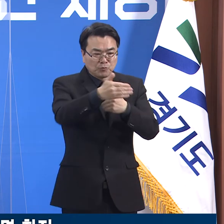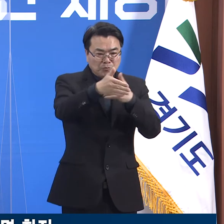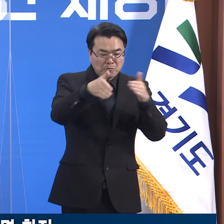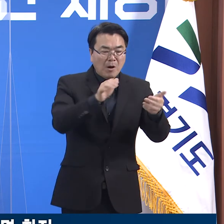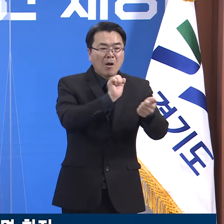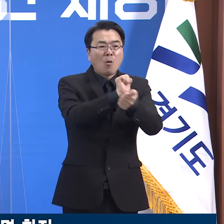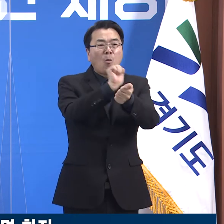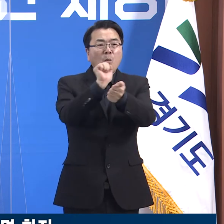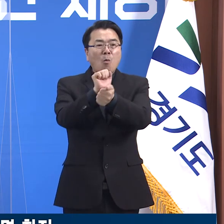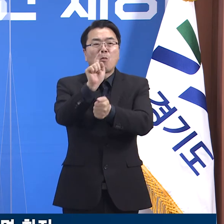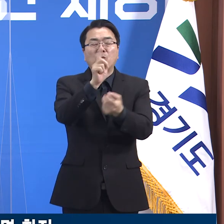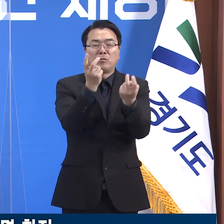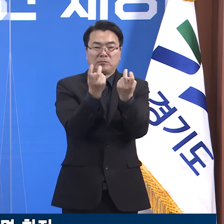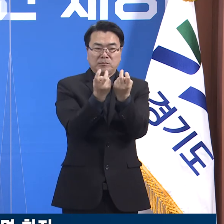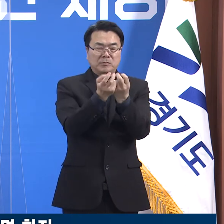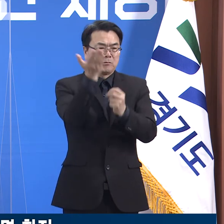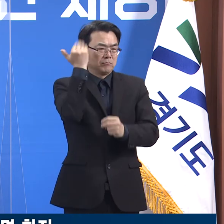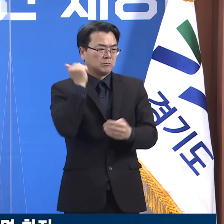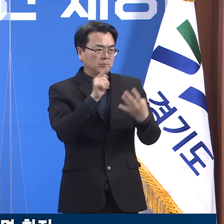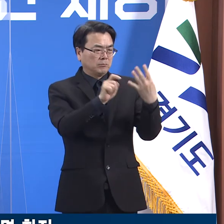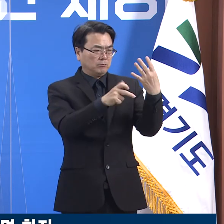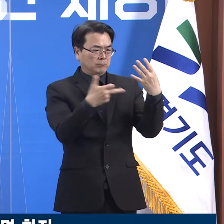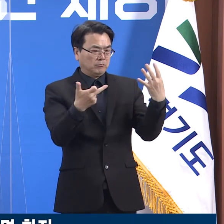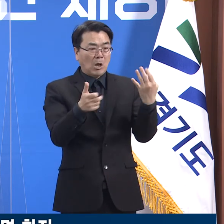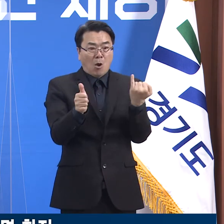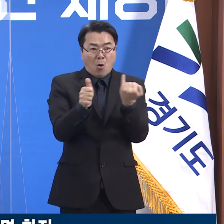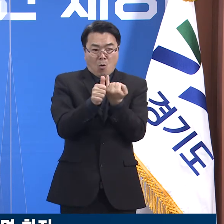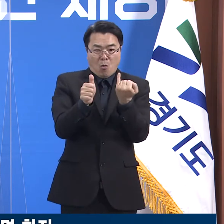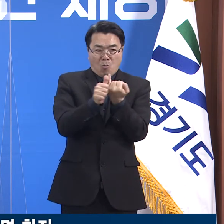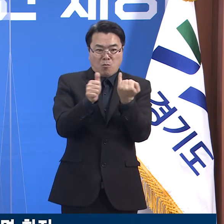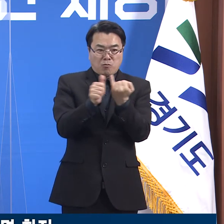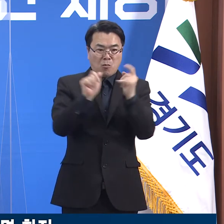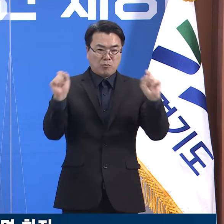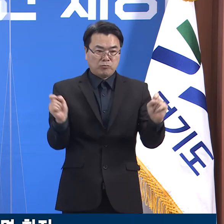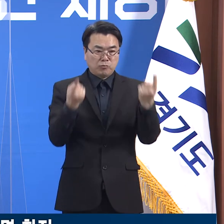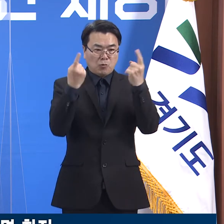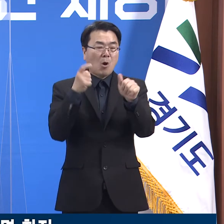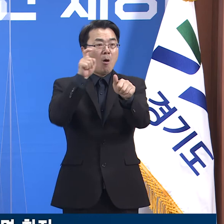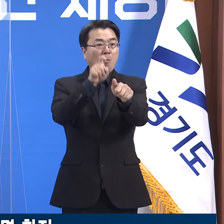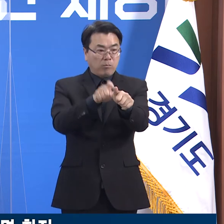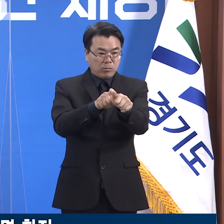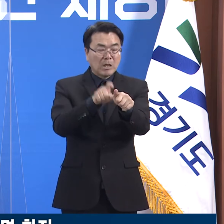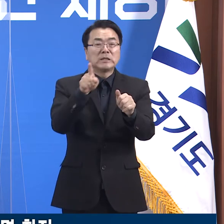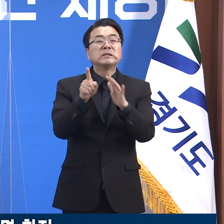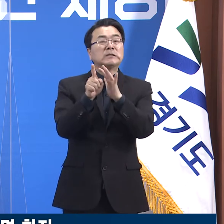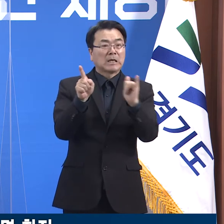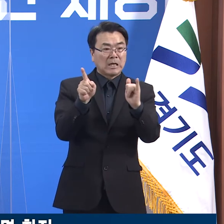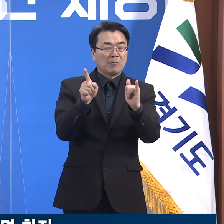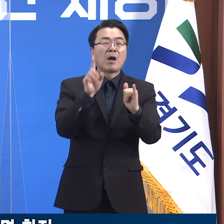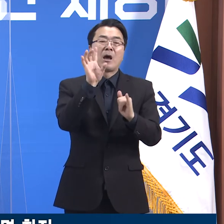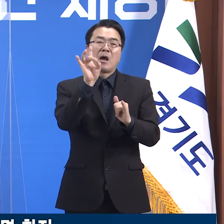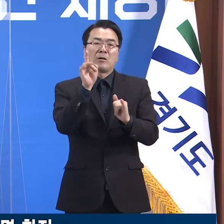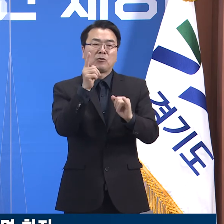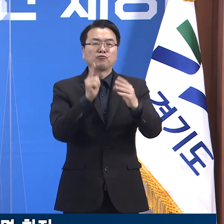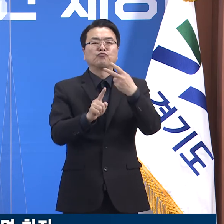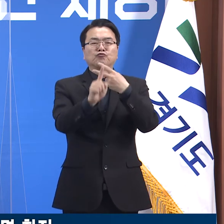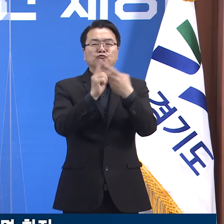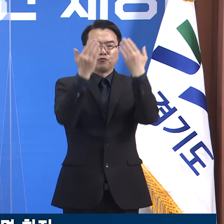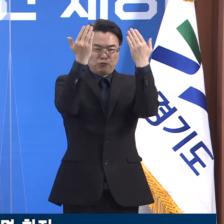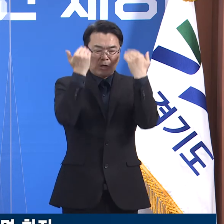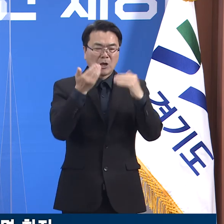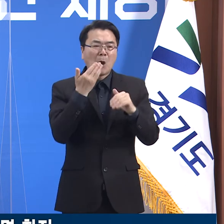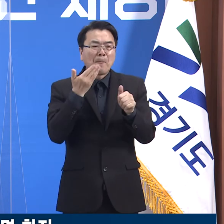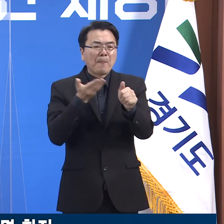지난 17일 부부 2명이 확진 판정을 받았습니다. 이 중 한 명이 중학교 급식실